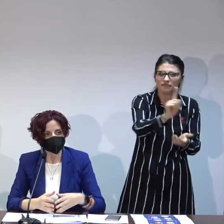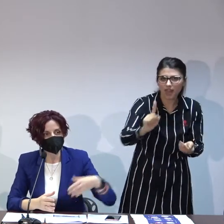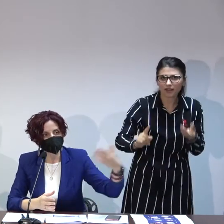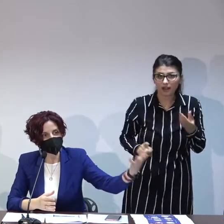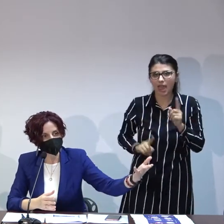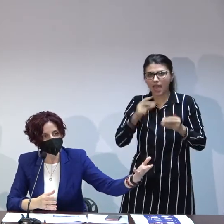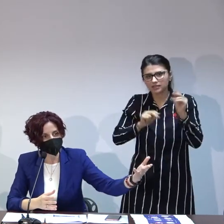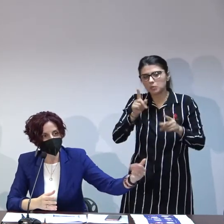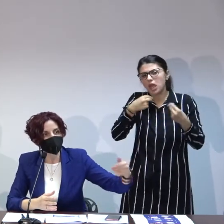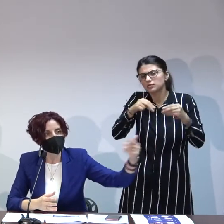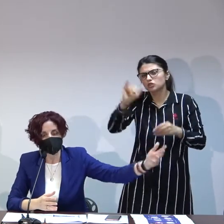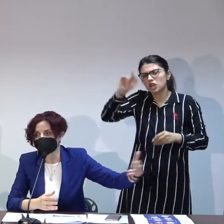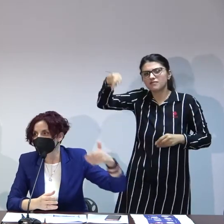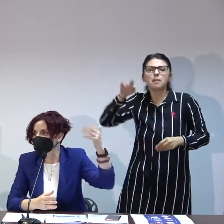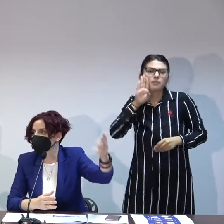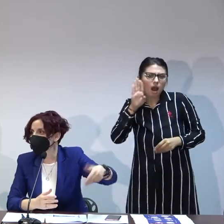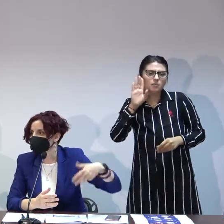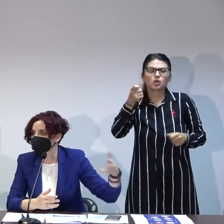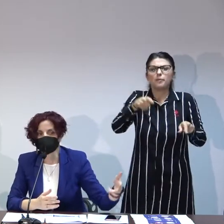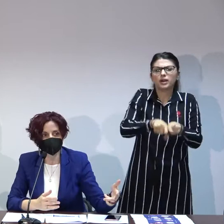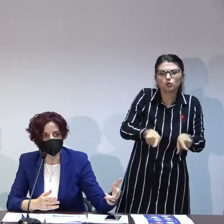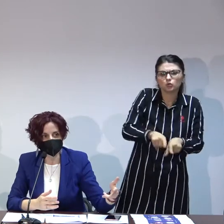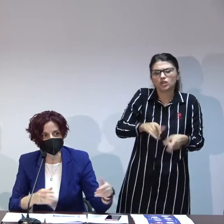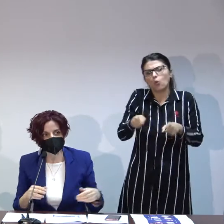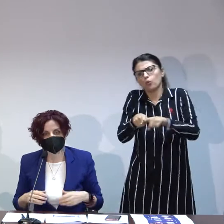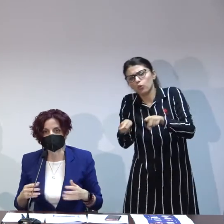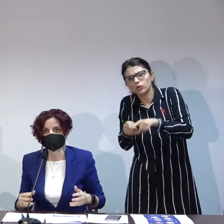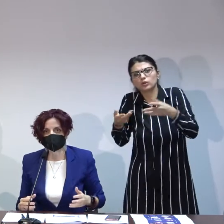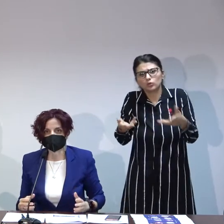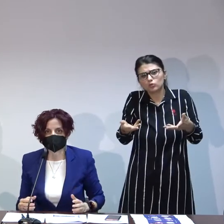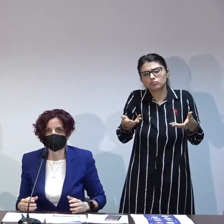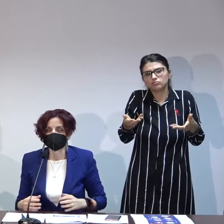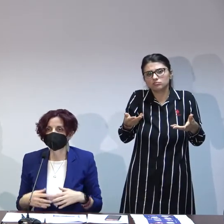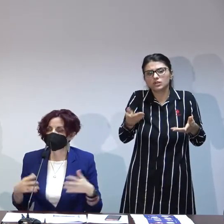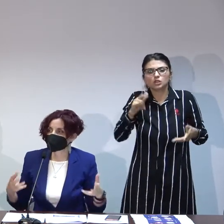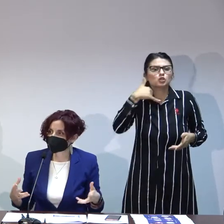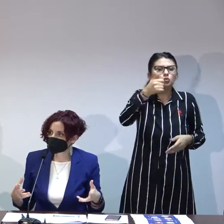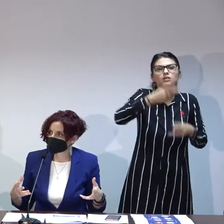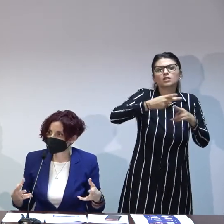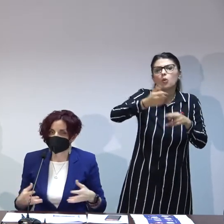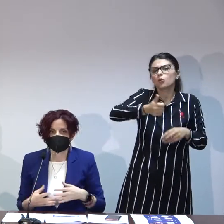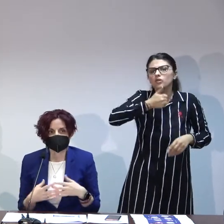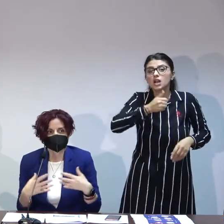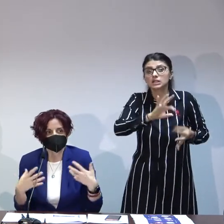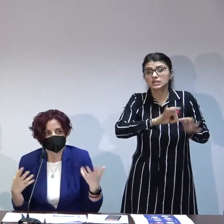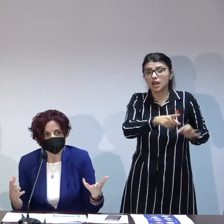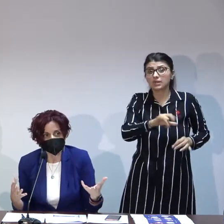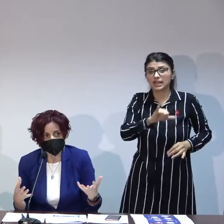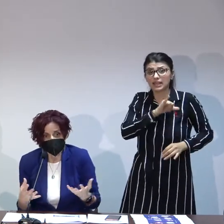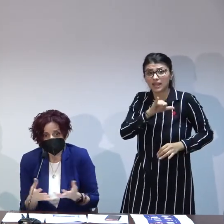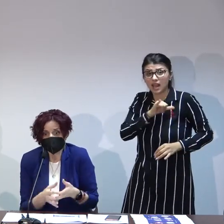sună de două ori pe an o mamă o mătușă un unchi asta reprezintă un interes al